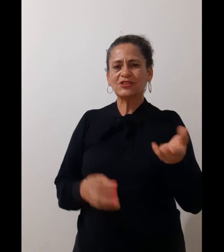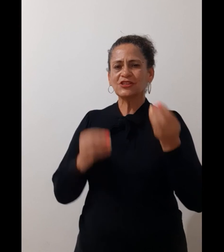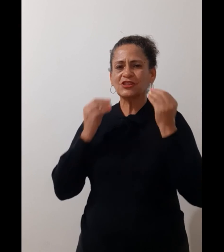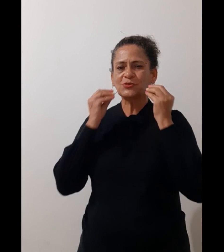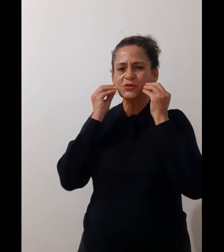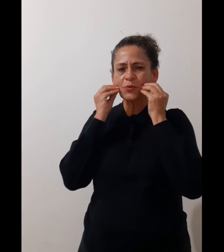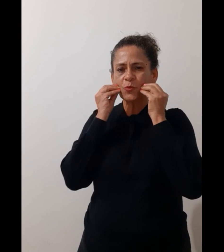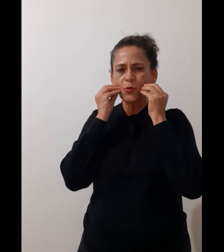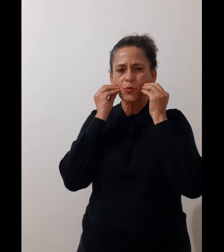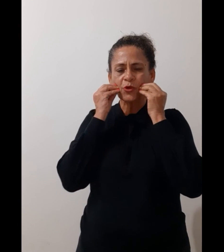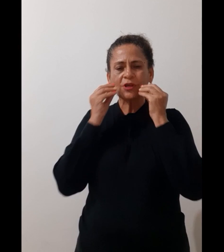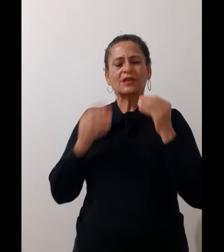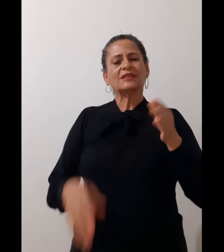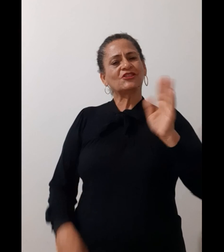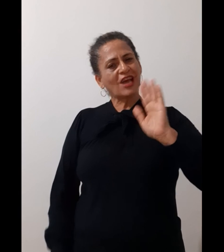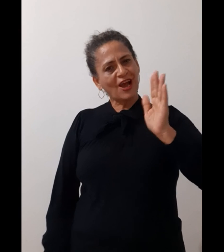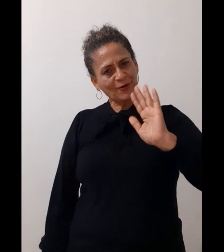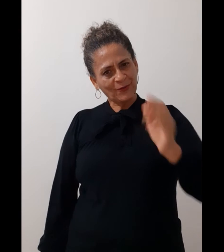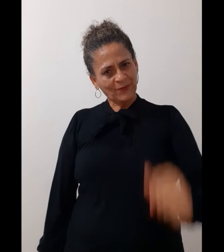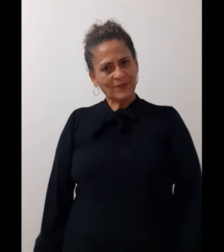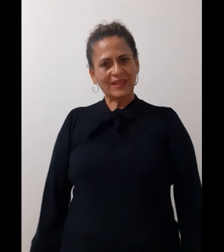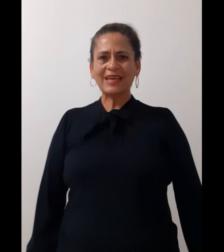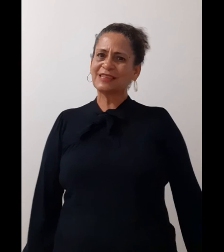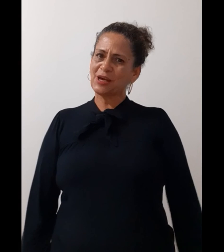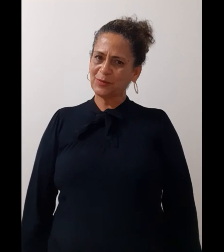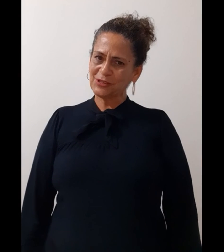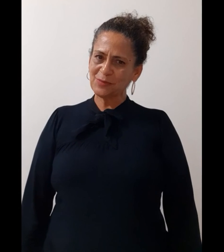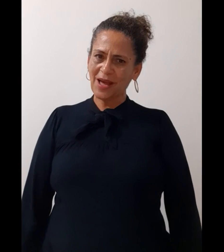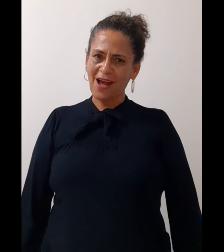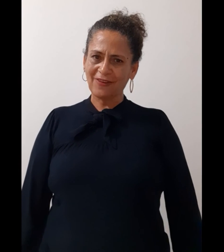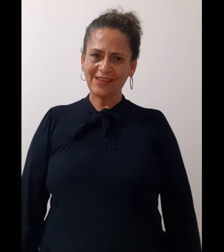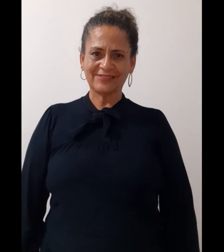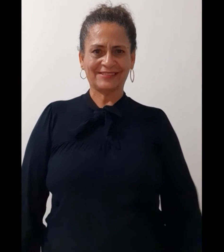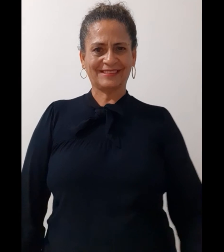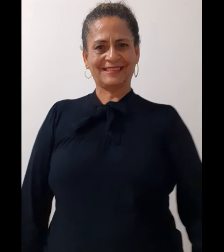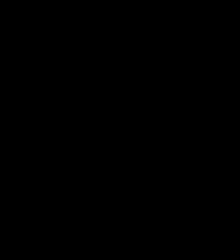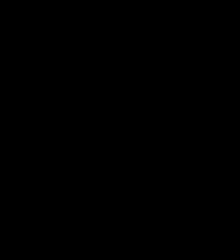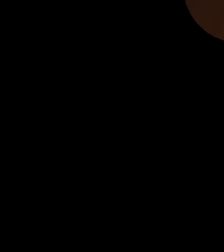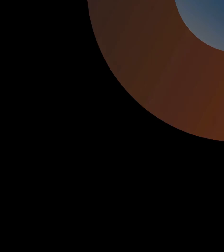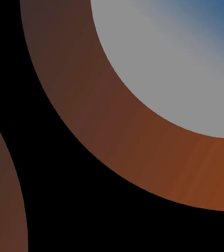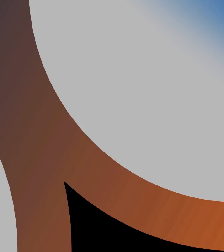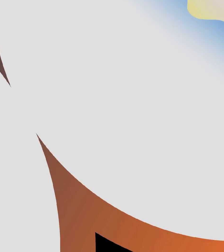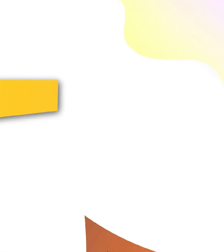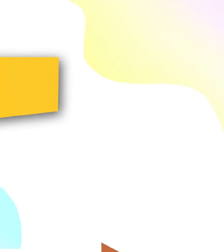Beijinhos. Tchau. E até a próxima aula. Tchau.